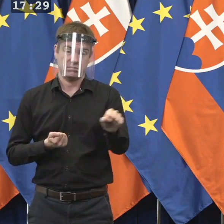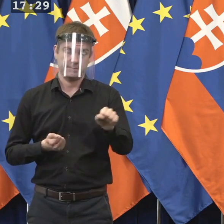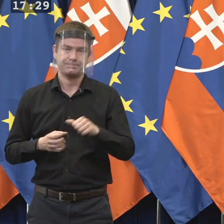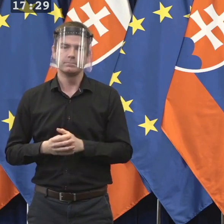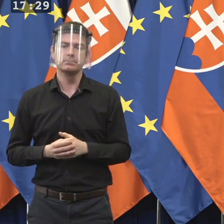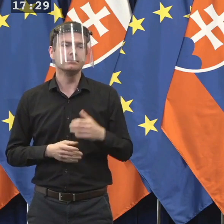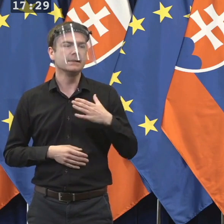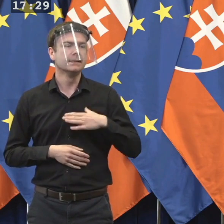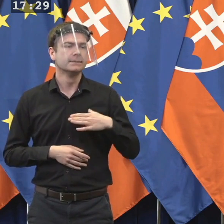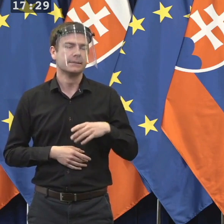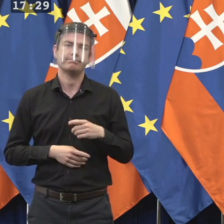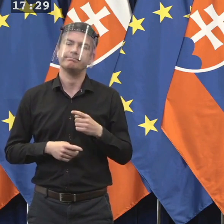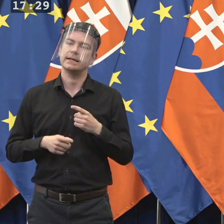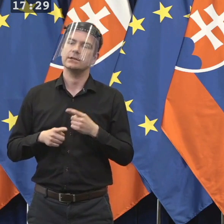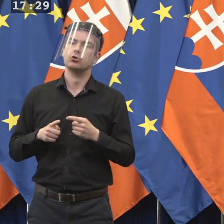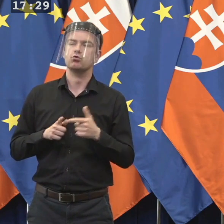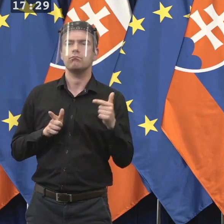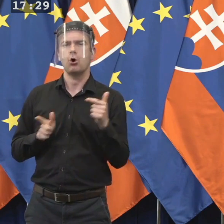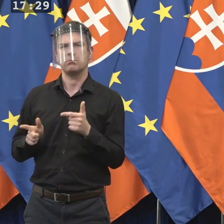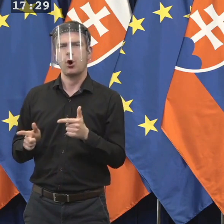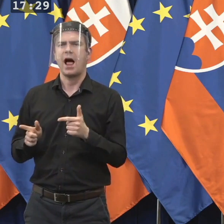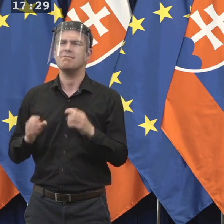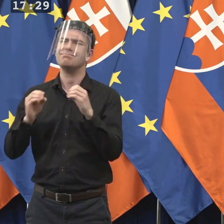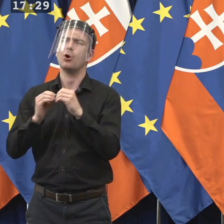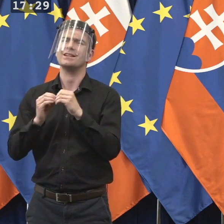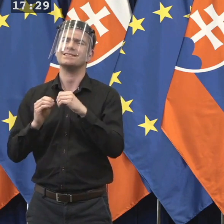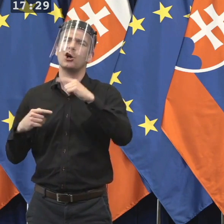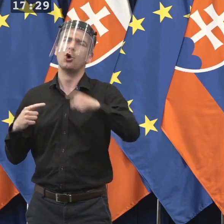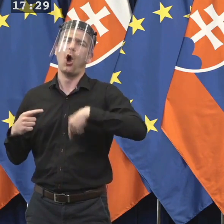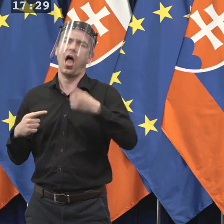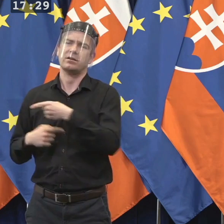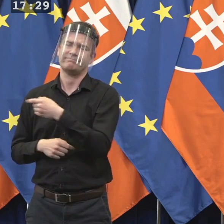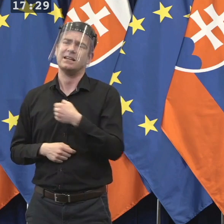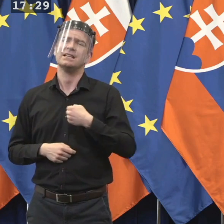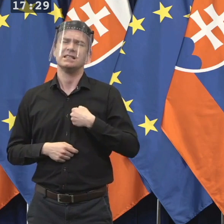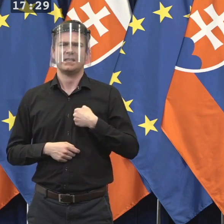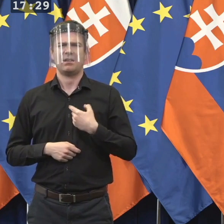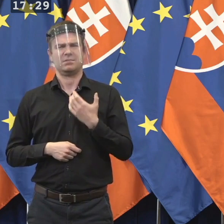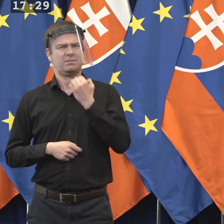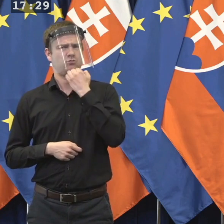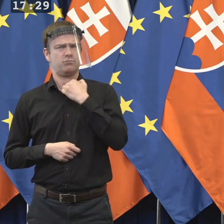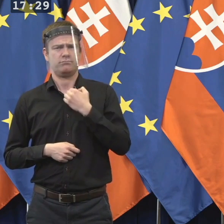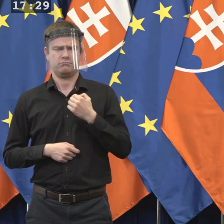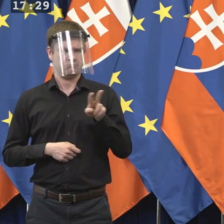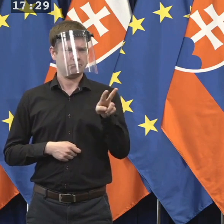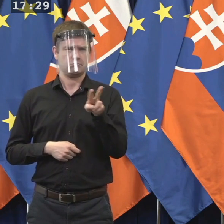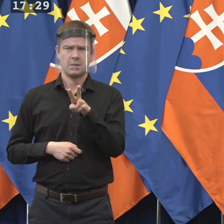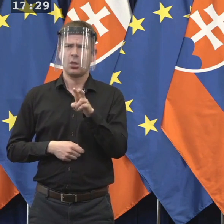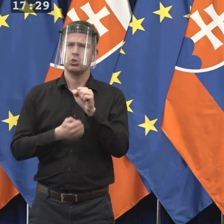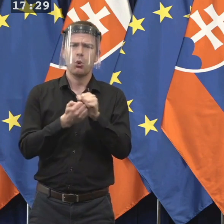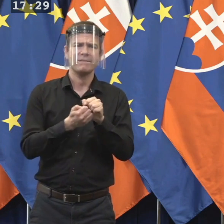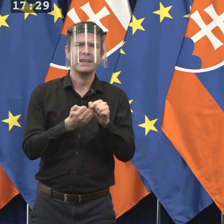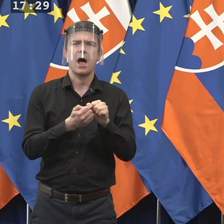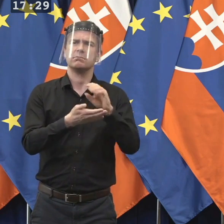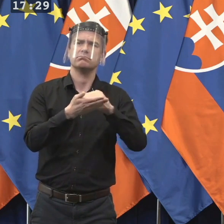aby som sa zastal Borisa Kolára. Lebo som si všimol, že dosť článkov a dosť názorov bolo vyslovených takých,